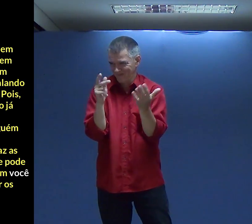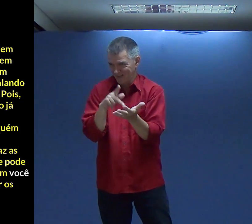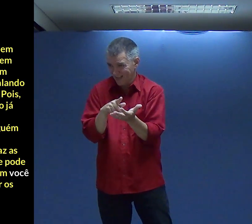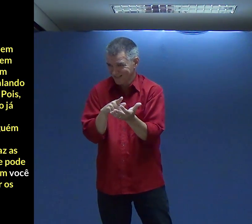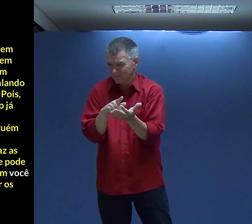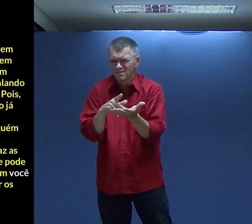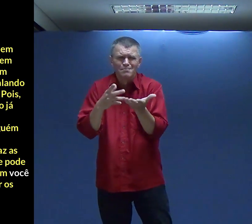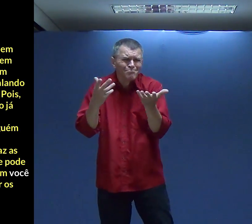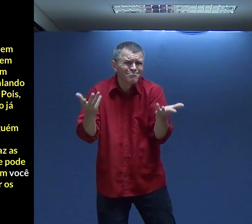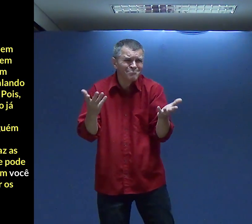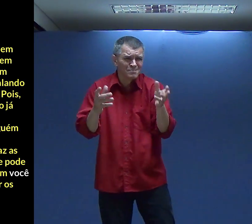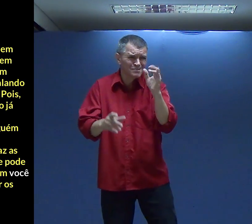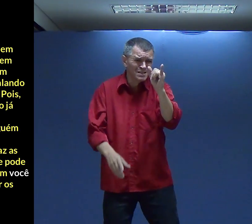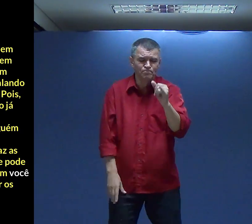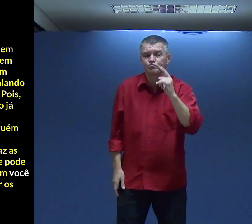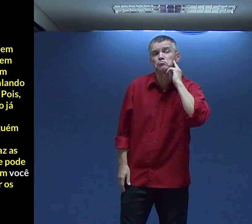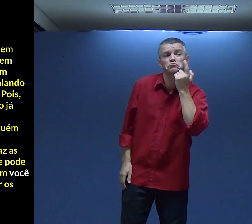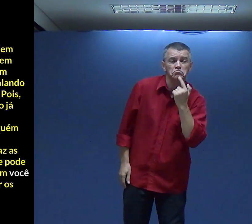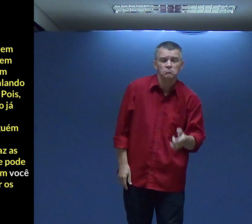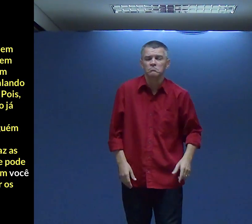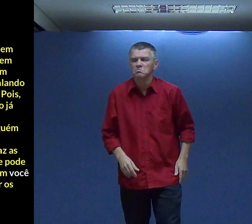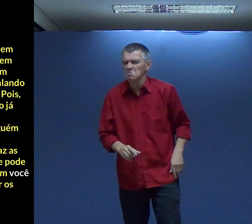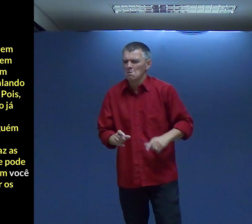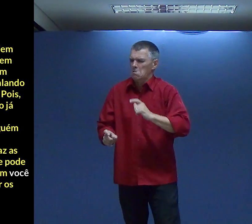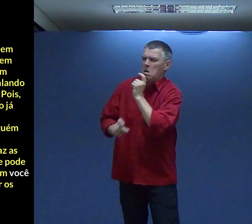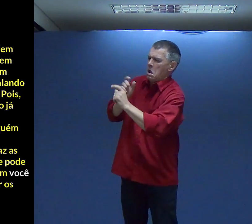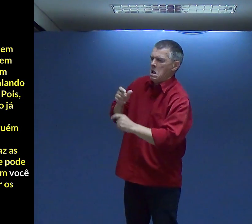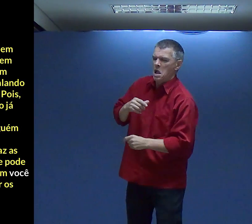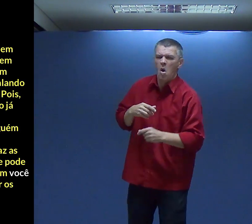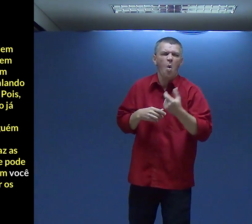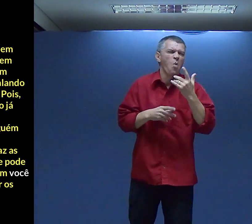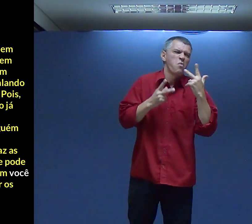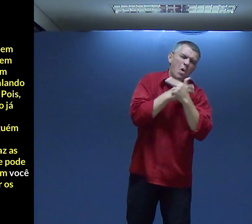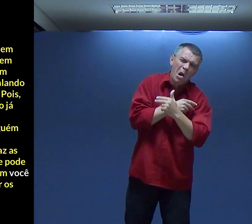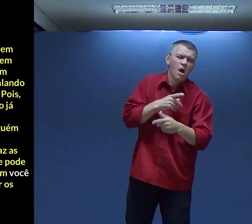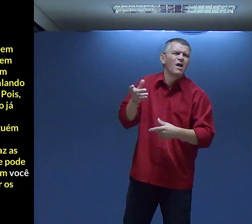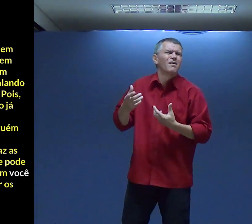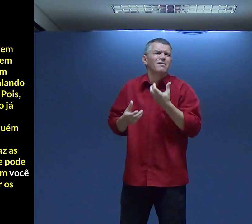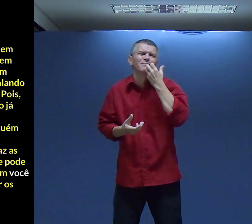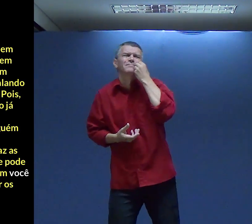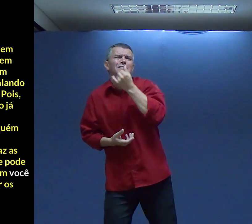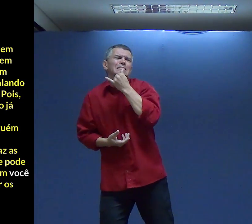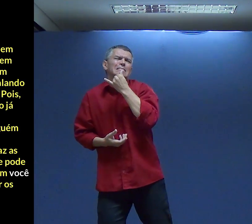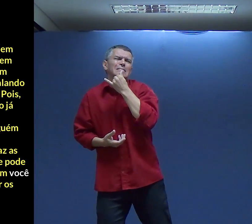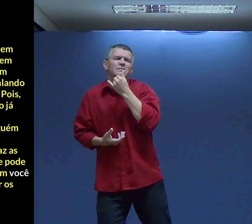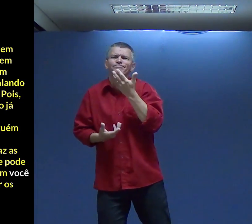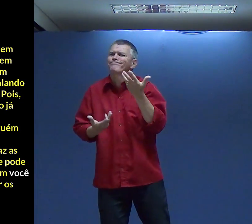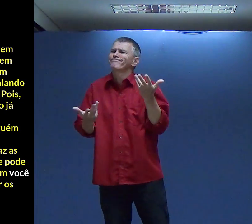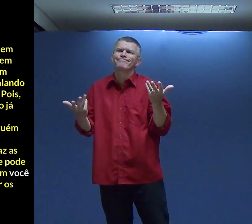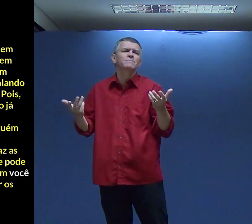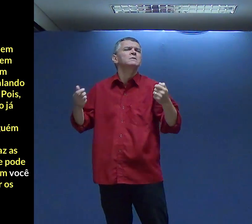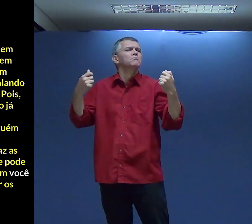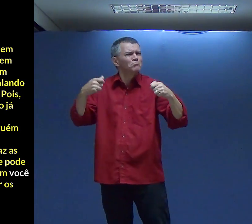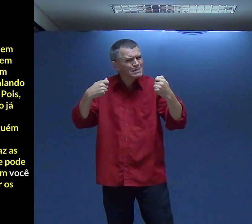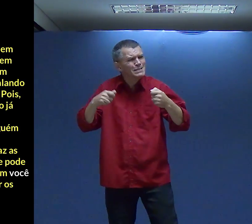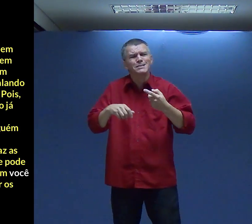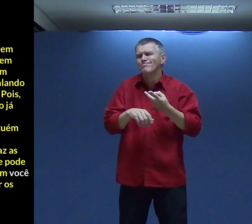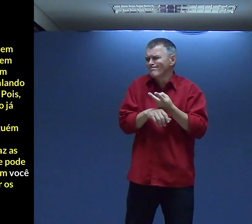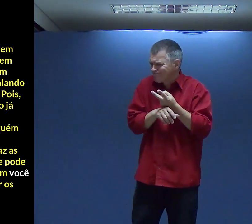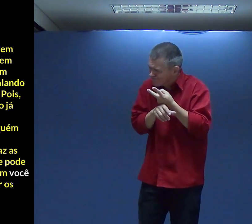iguais Entende As vezes O sul Chega E fala Reclama Fala Fala Fofoca Fala Uma coisa Magou Outro